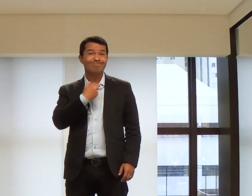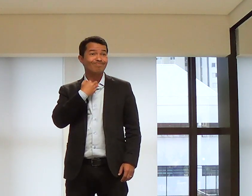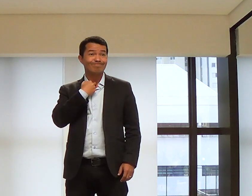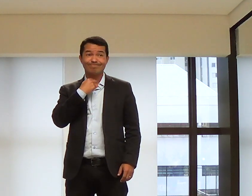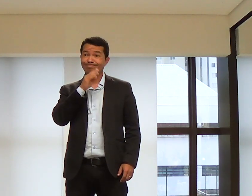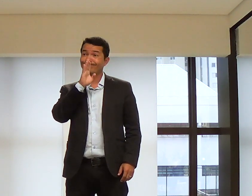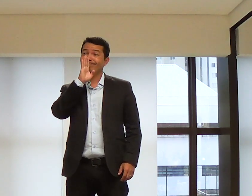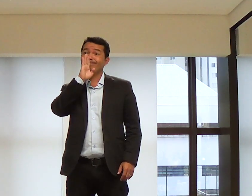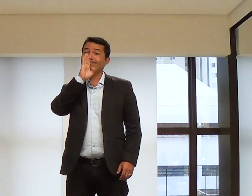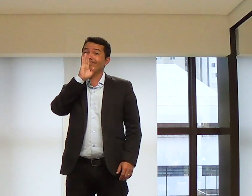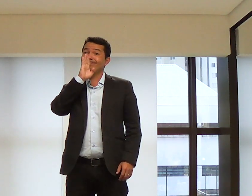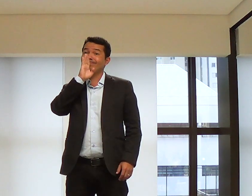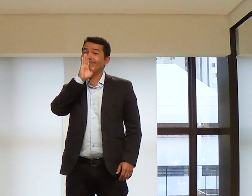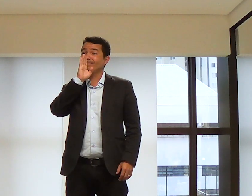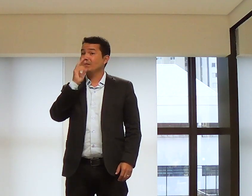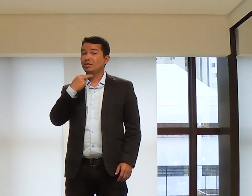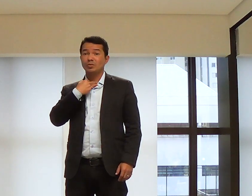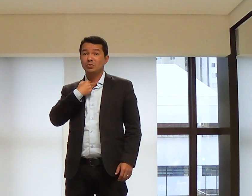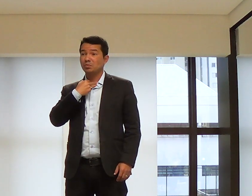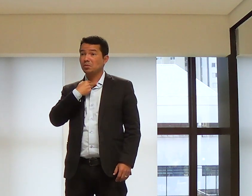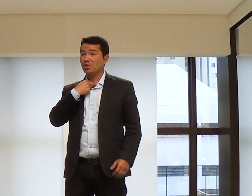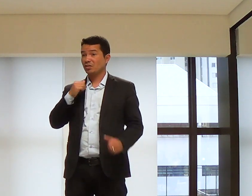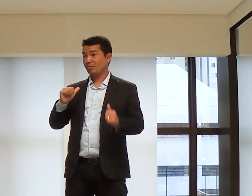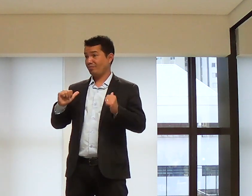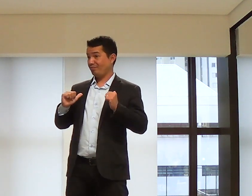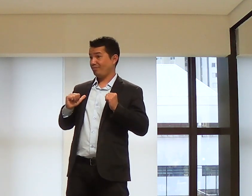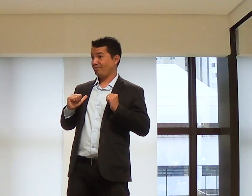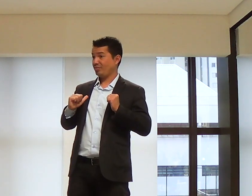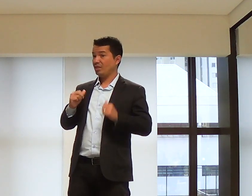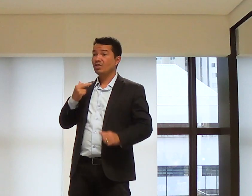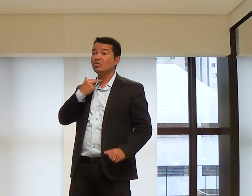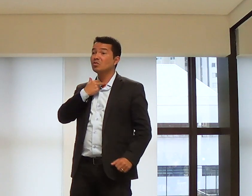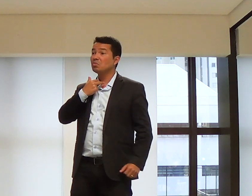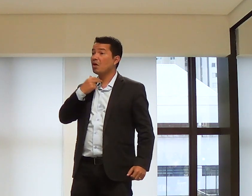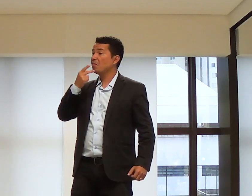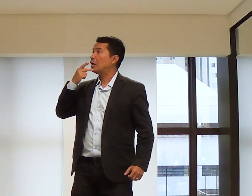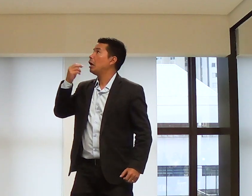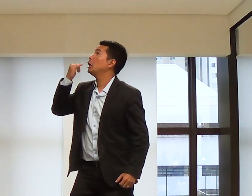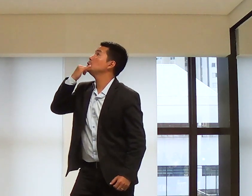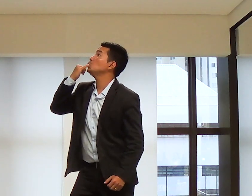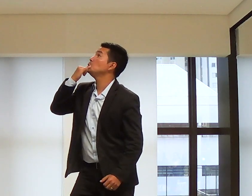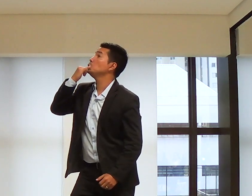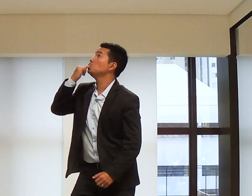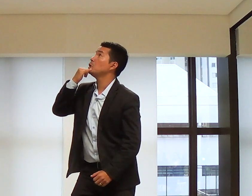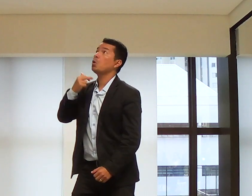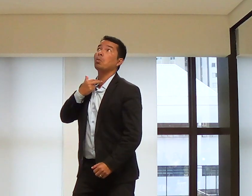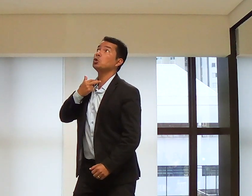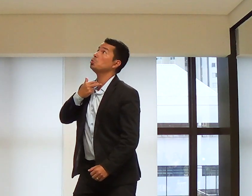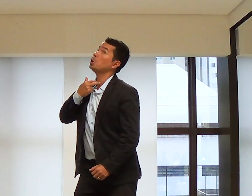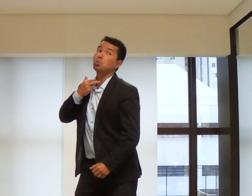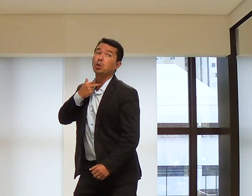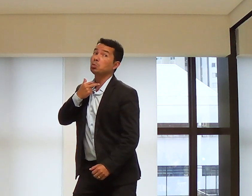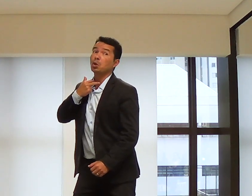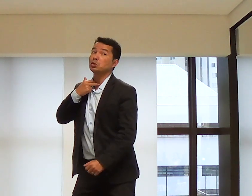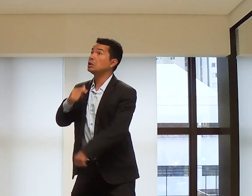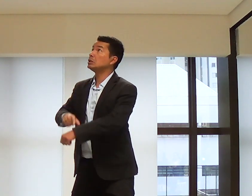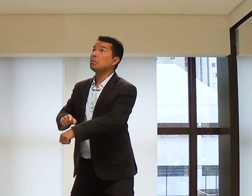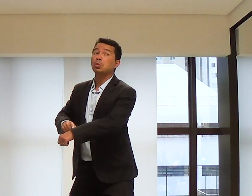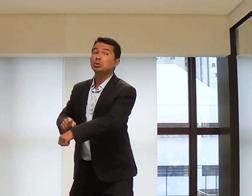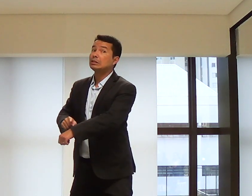Nós não podemos nos calar. É, não. Nós não podemos nos acomodar. Pai desculpas e